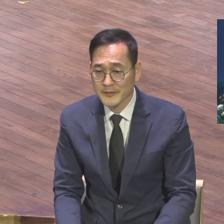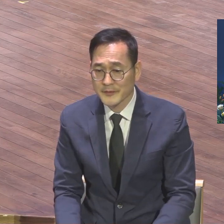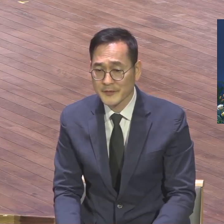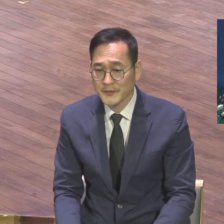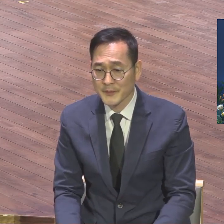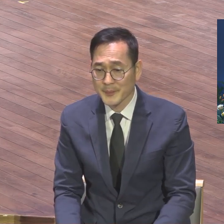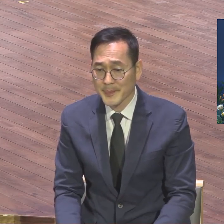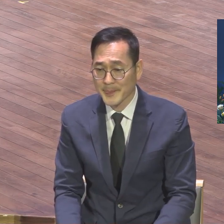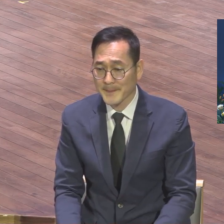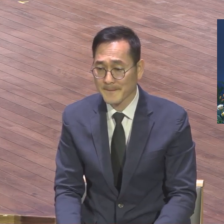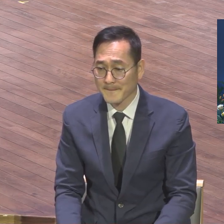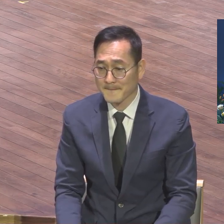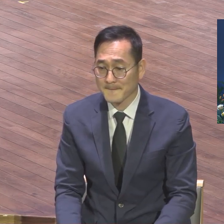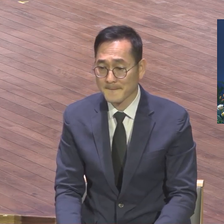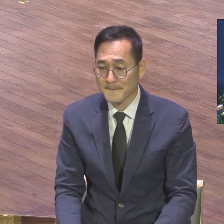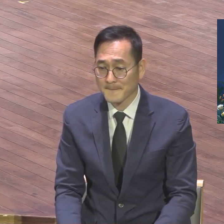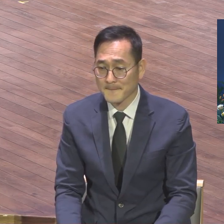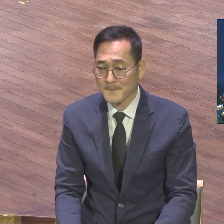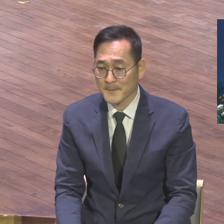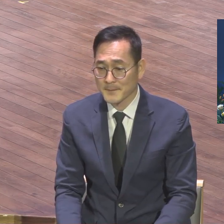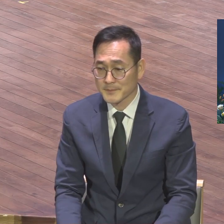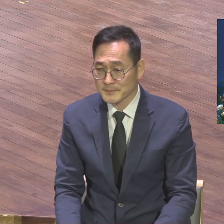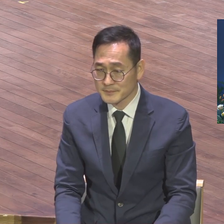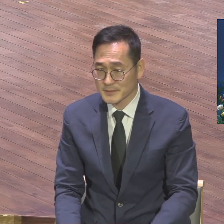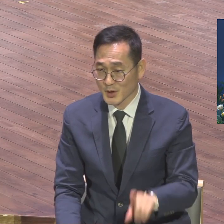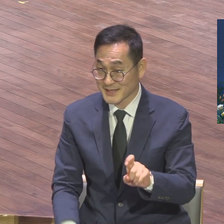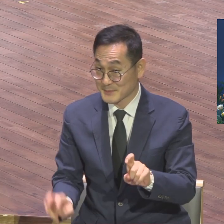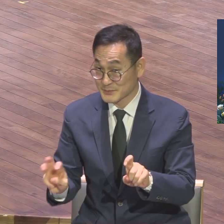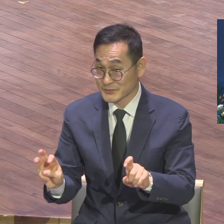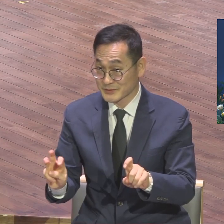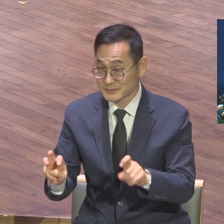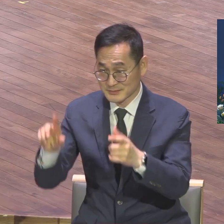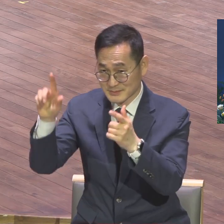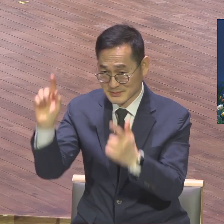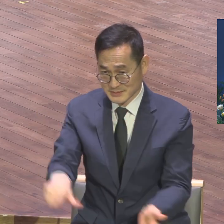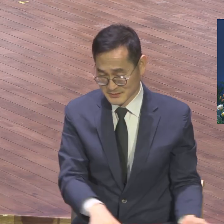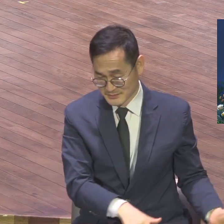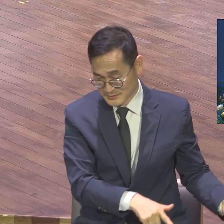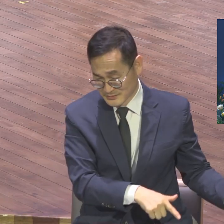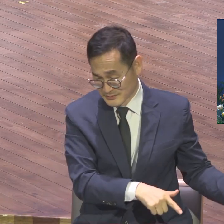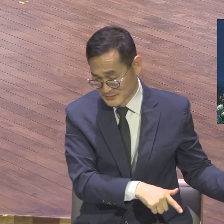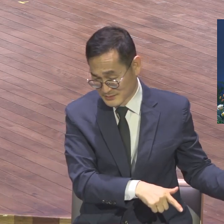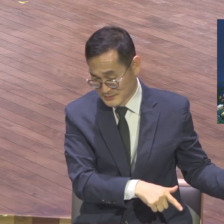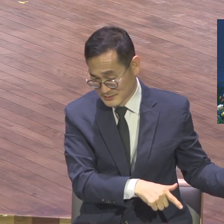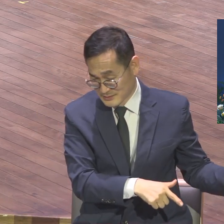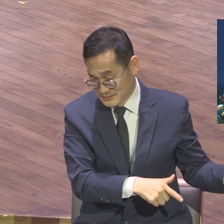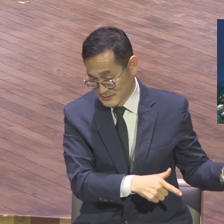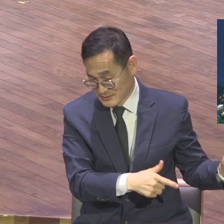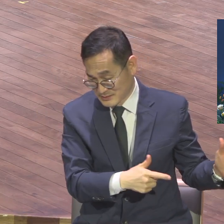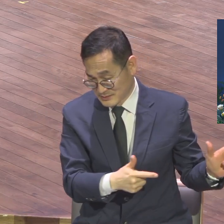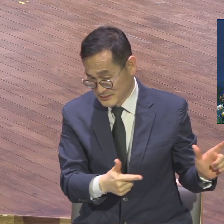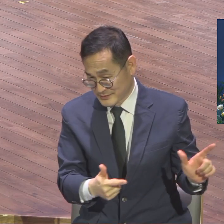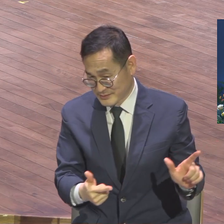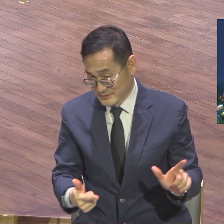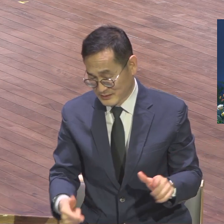그러면 이제 11시 30분에 드림은 아주 신년을 맞이하는데 실감이 가지요. 그렇게